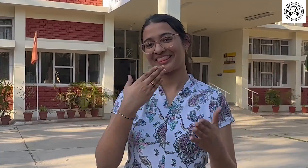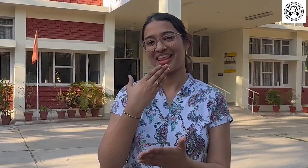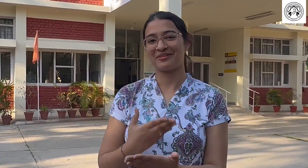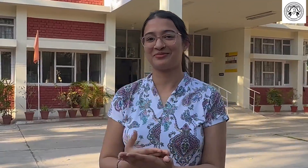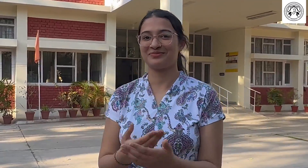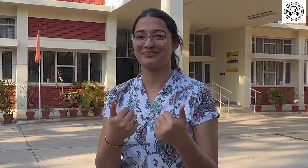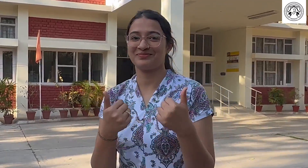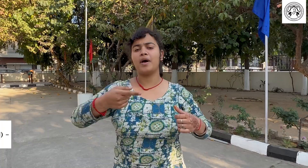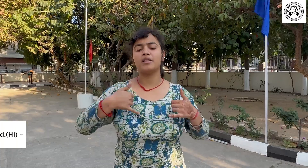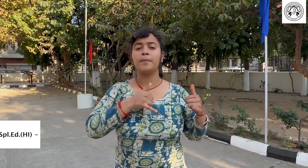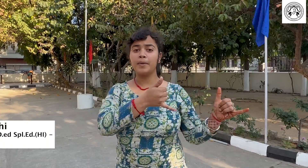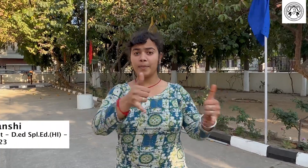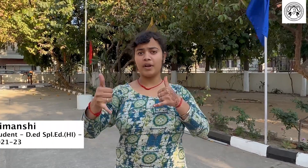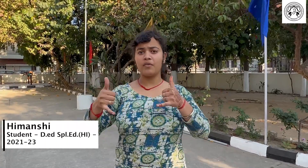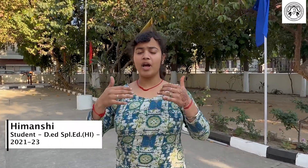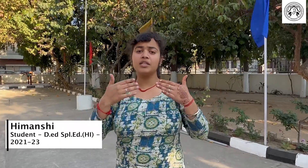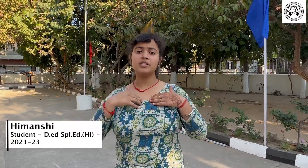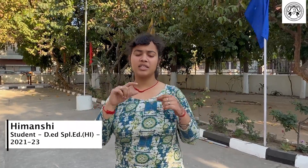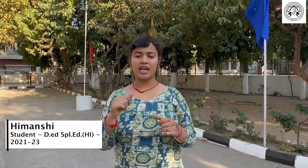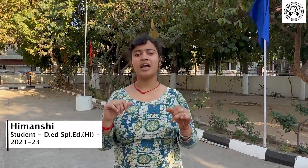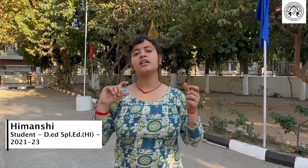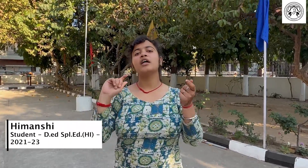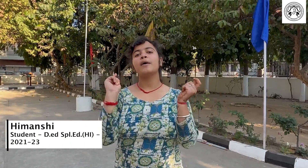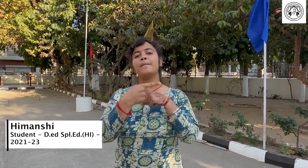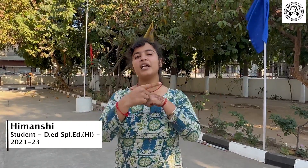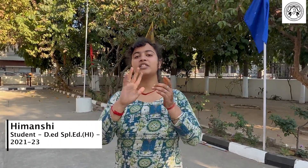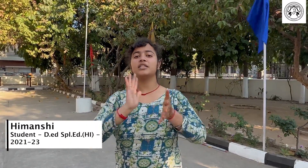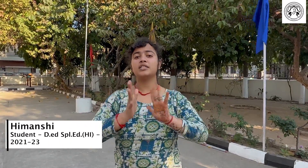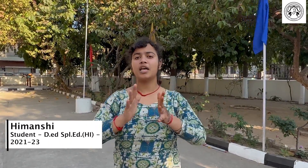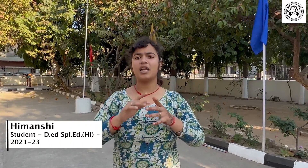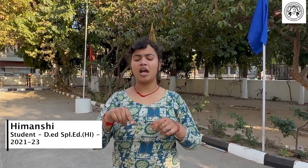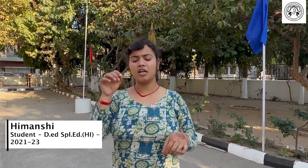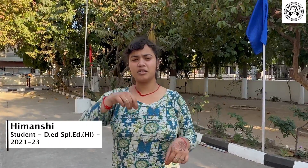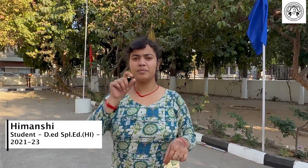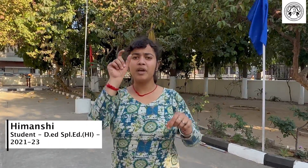फॉर दैट जो यह गेम था यह बहुत इंटरस्टिंग था